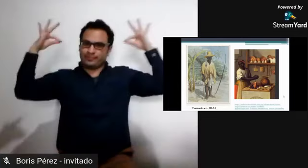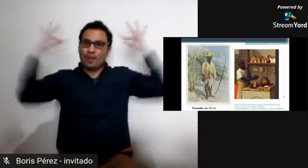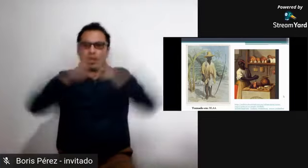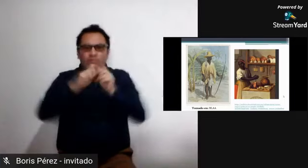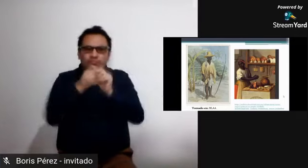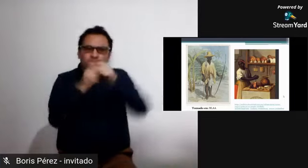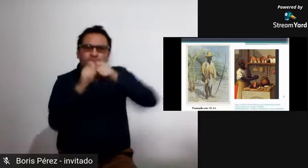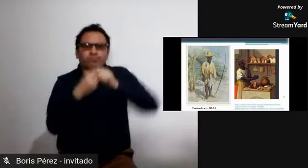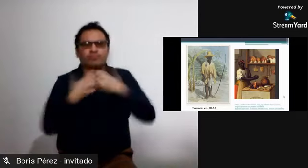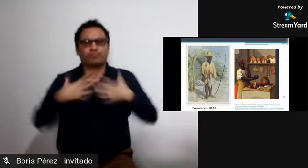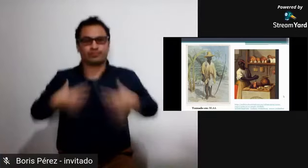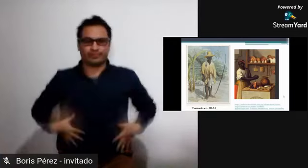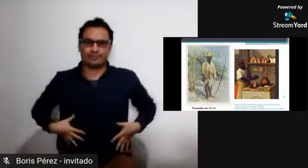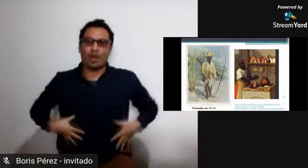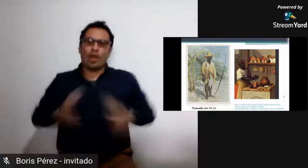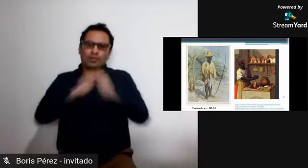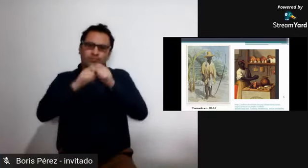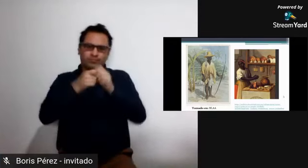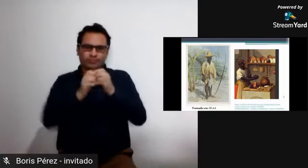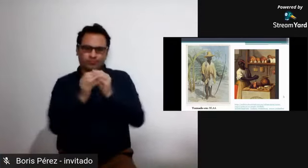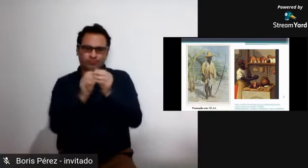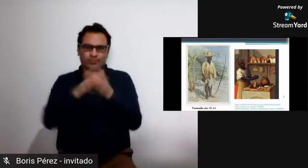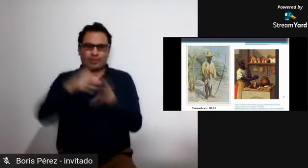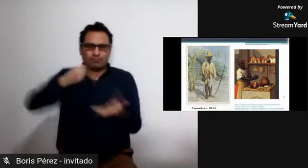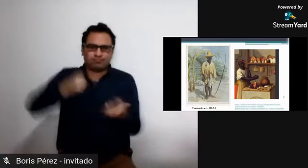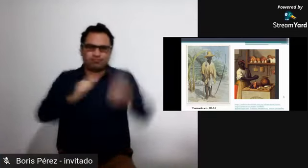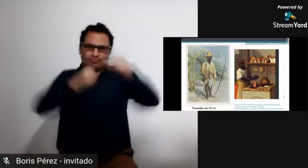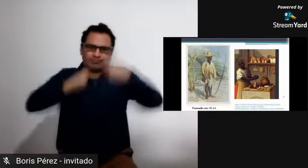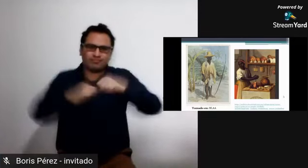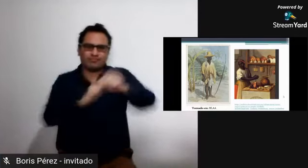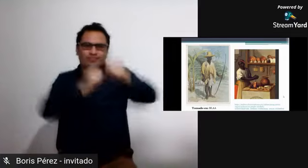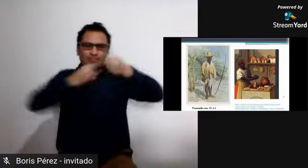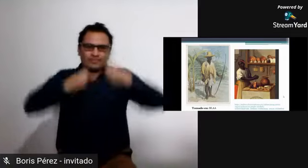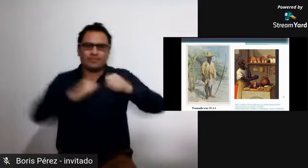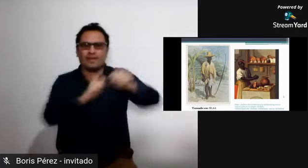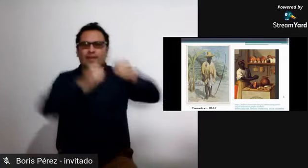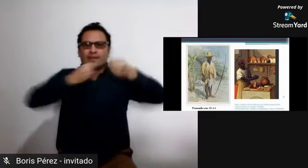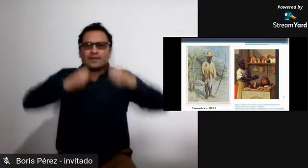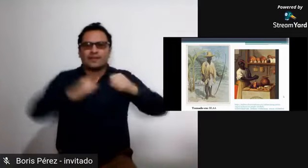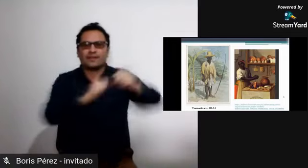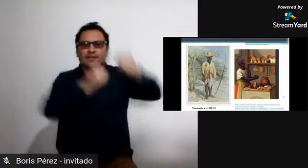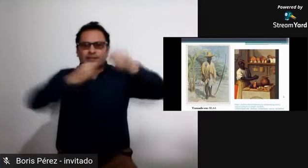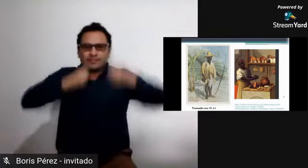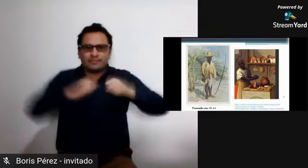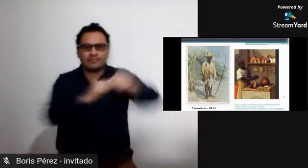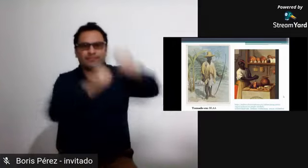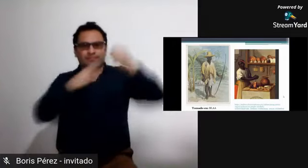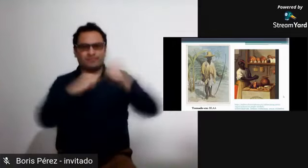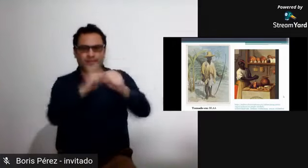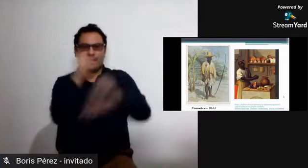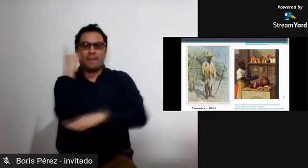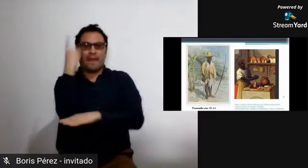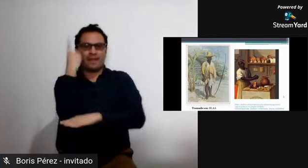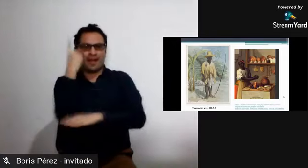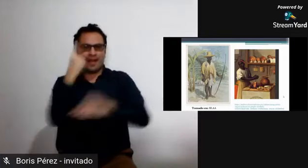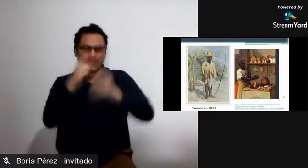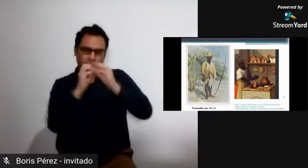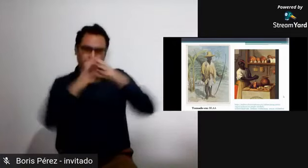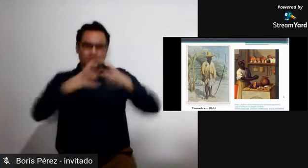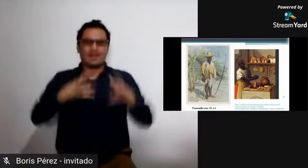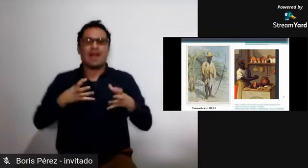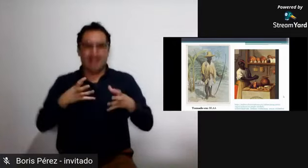evocaban su cultura ancestral traída de áfrica a partir de las artesanías que